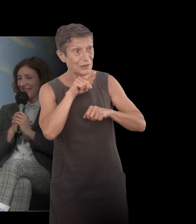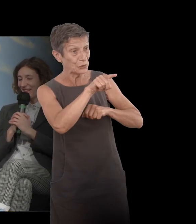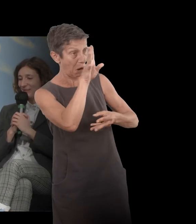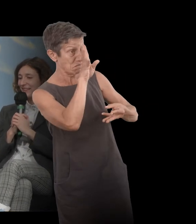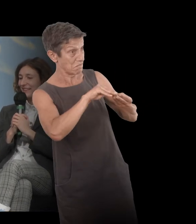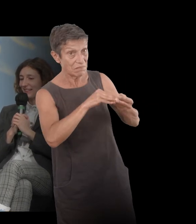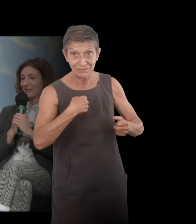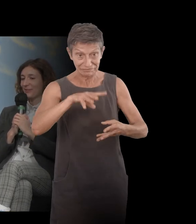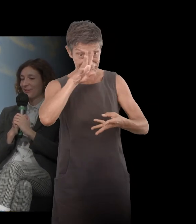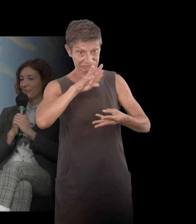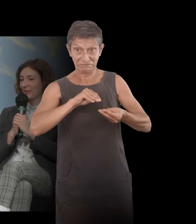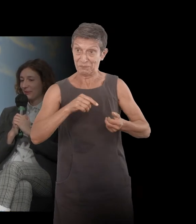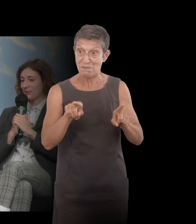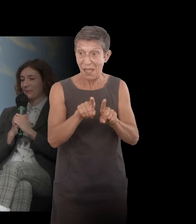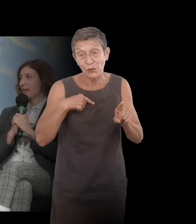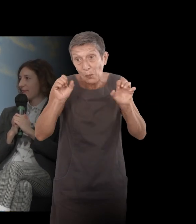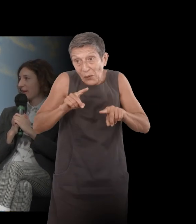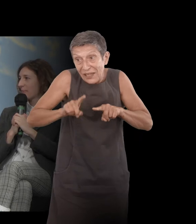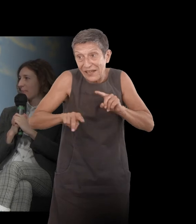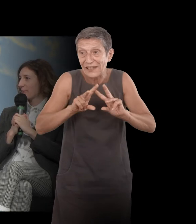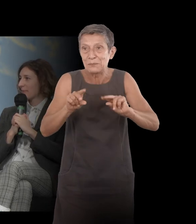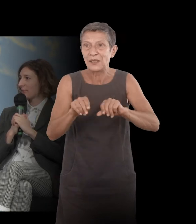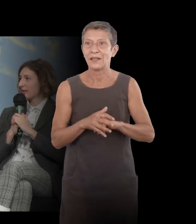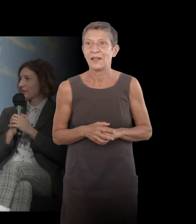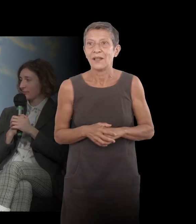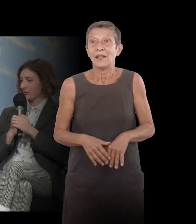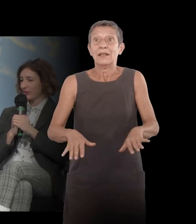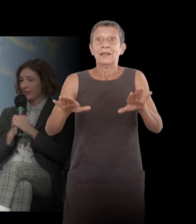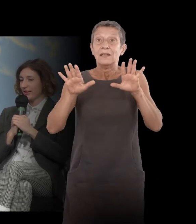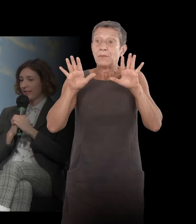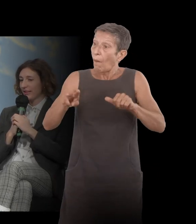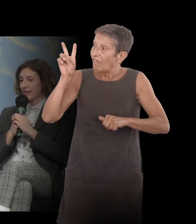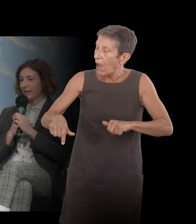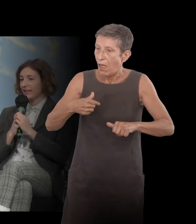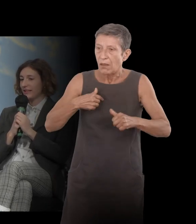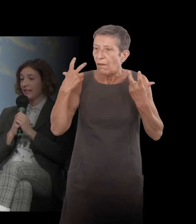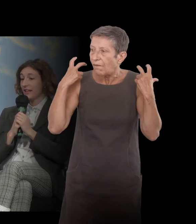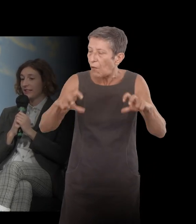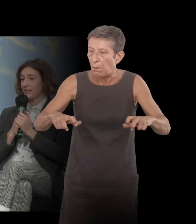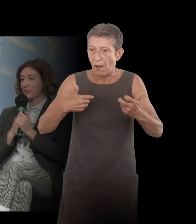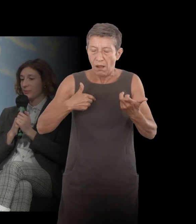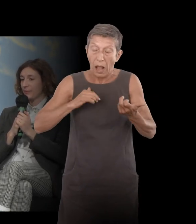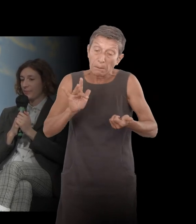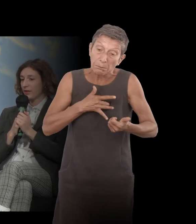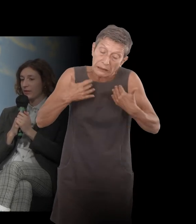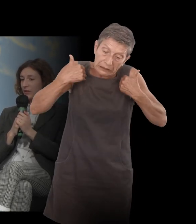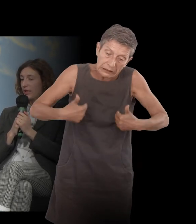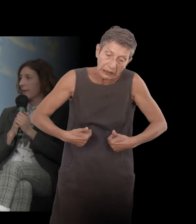Alors oui, cette question du pathos, je ne voulais vraiment pas m'apitoyer sur mon sort, et ce qui aide, c'est que je l'ai